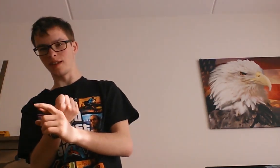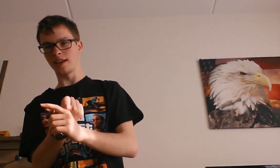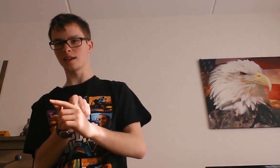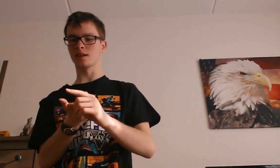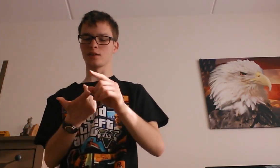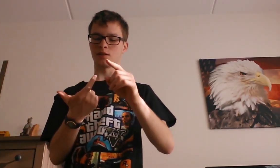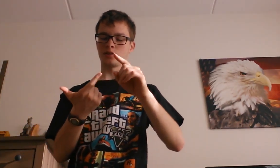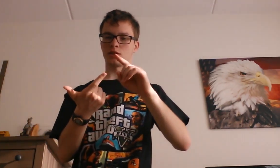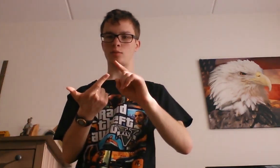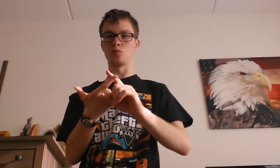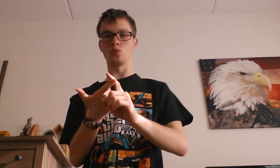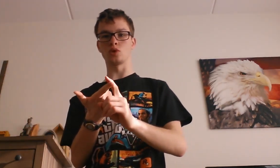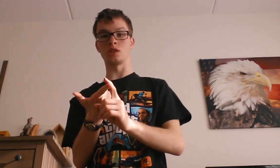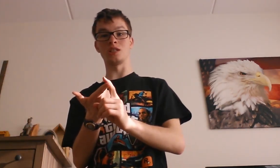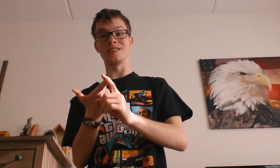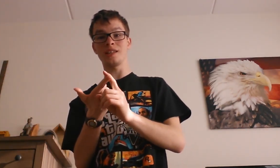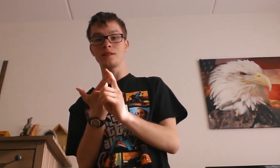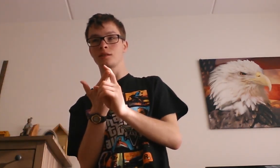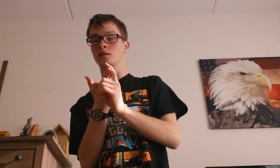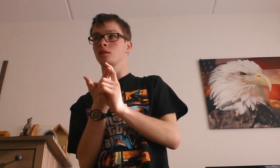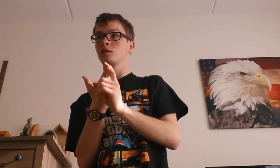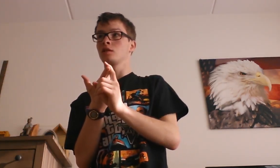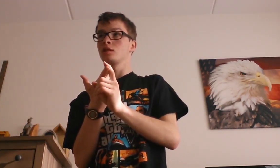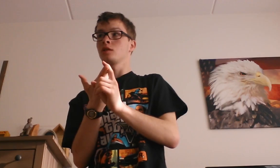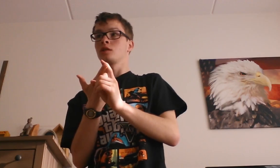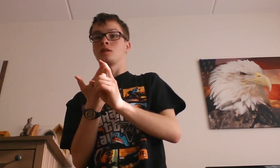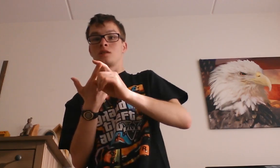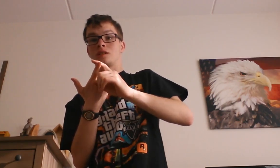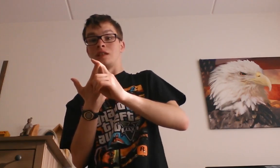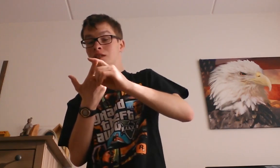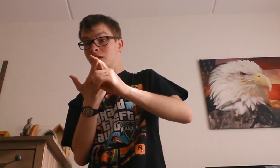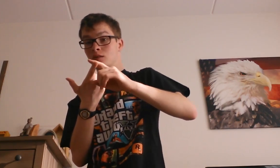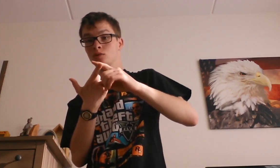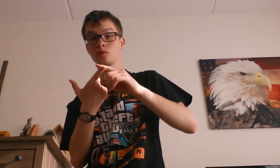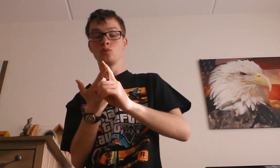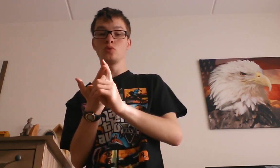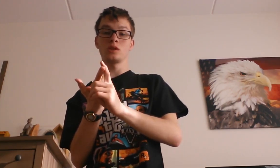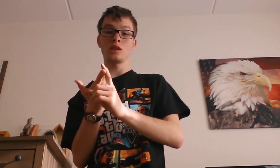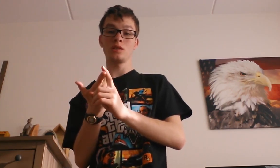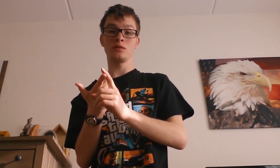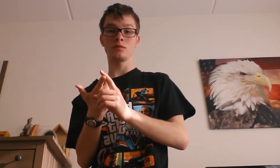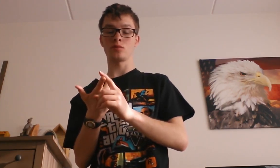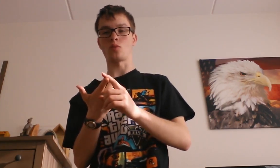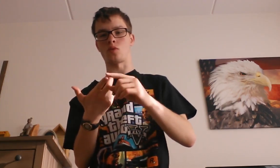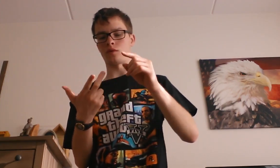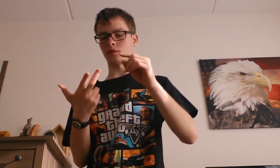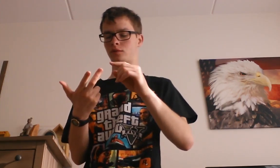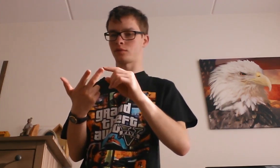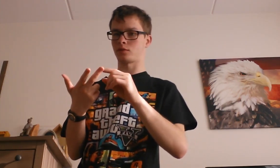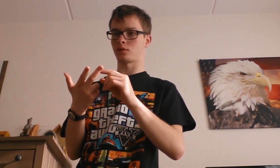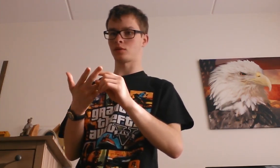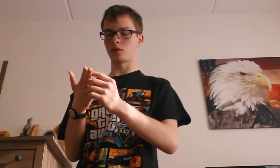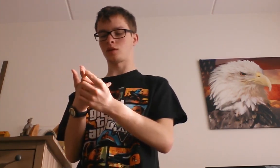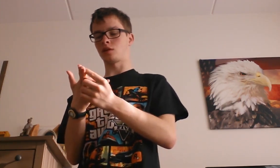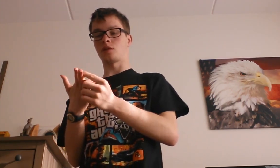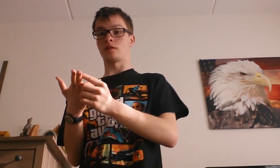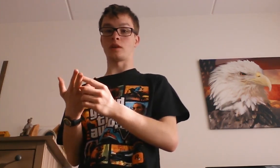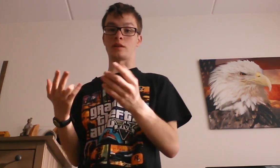werken. Je hebt moeders die net de eerste kindjes moeders zijn. Of je